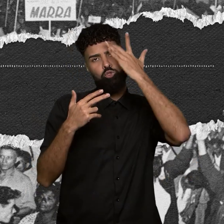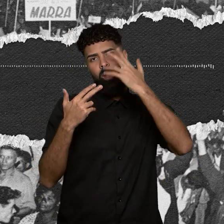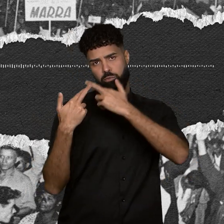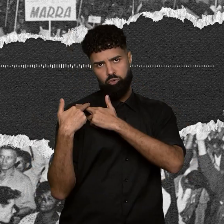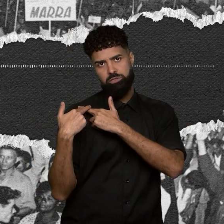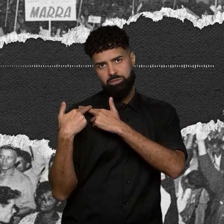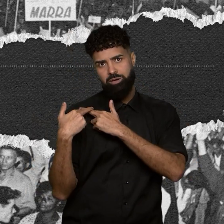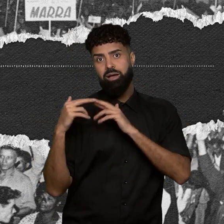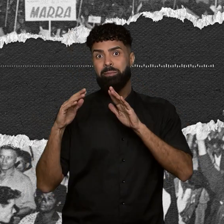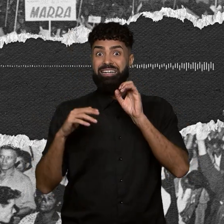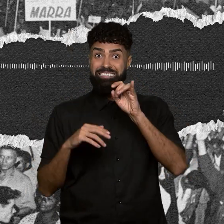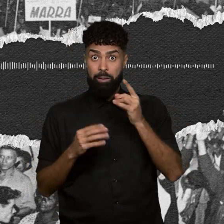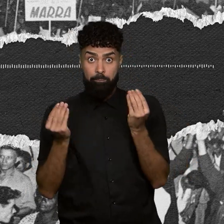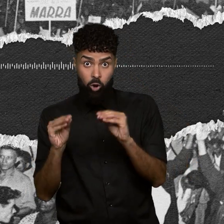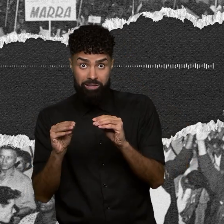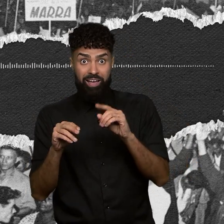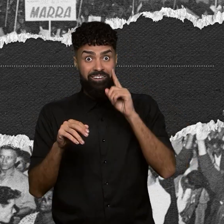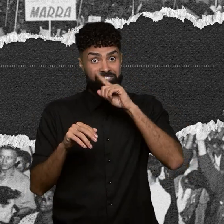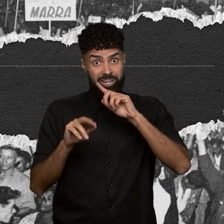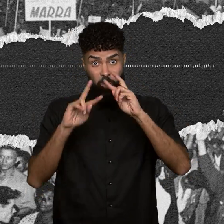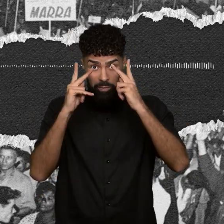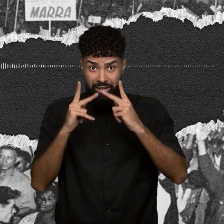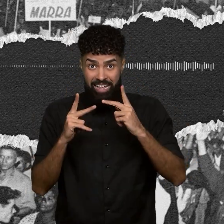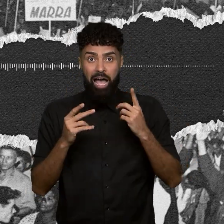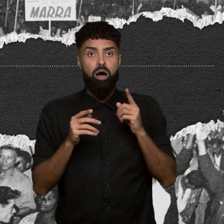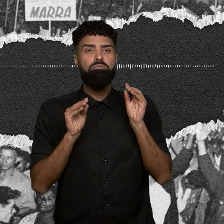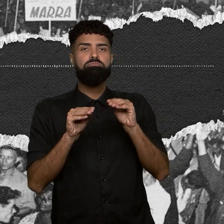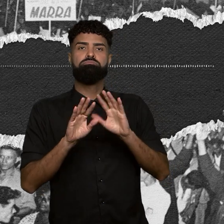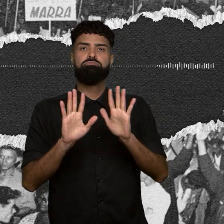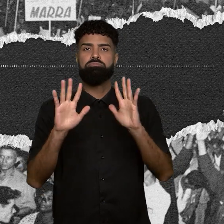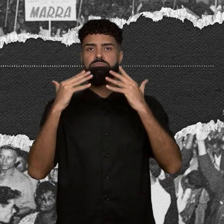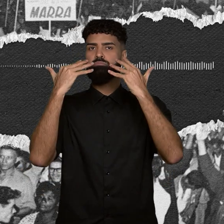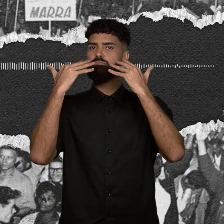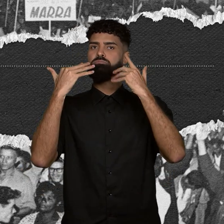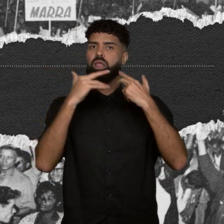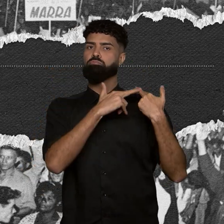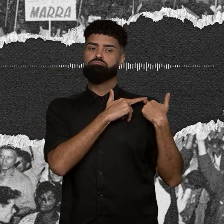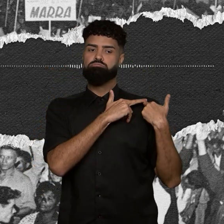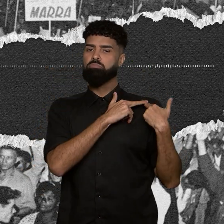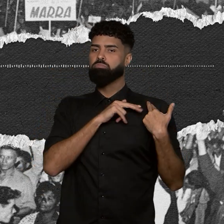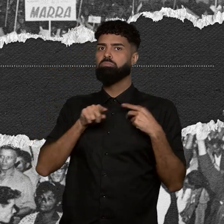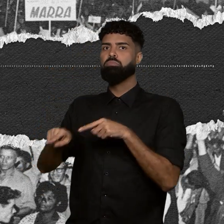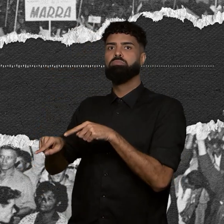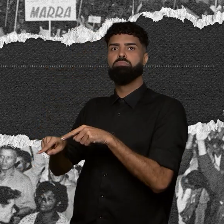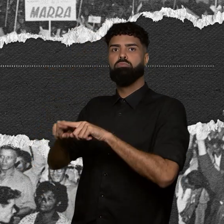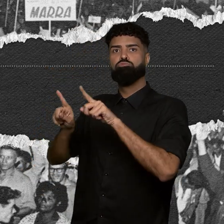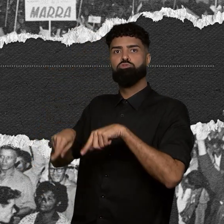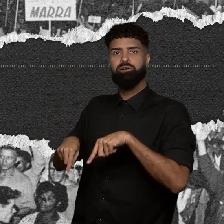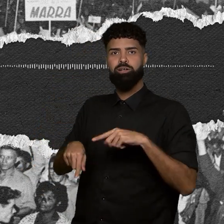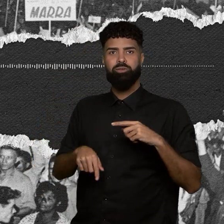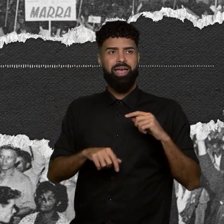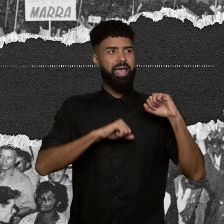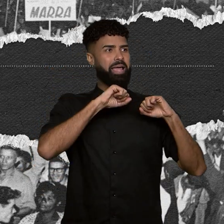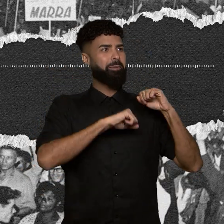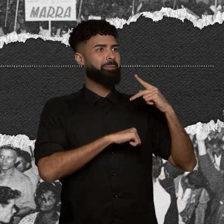se usa esse recurso, no geral, é para deslocar a responsabilidade da pessoa jurídica para uma pessoa física,